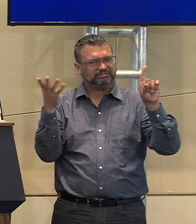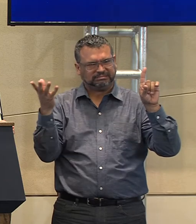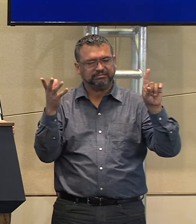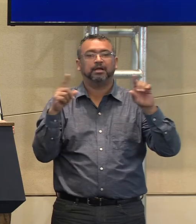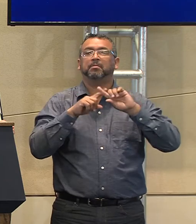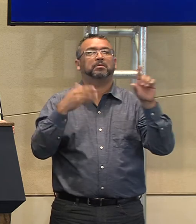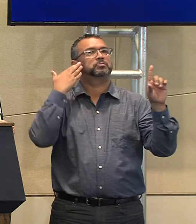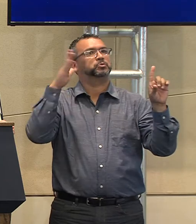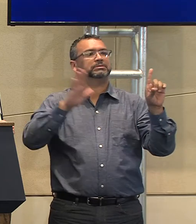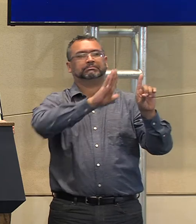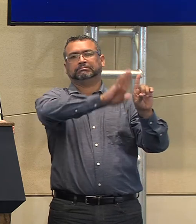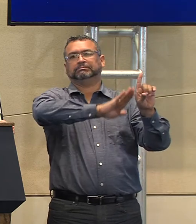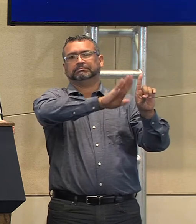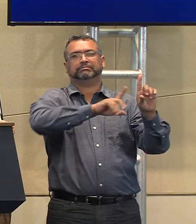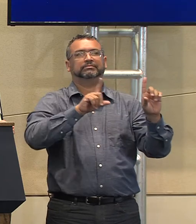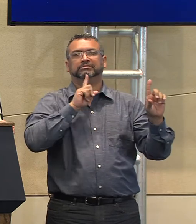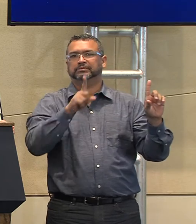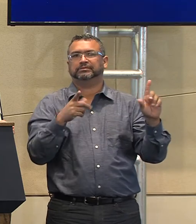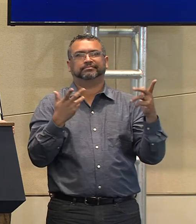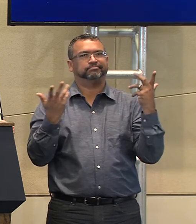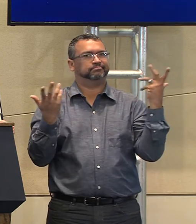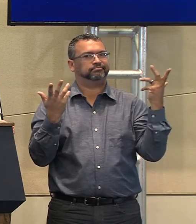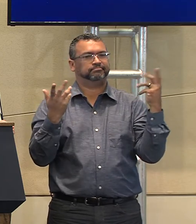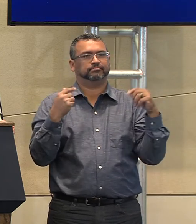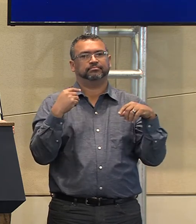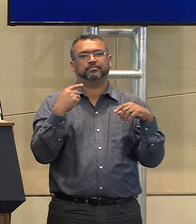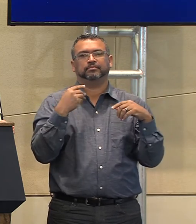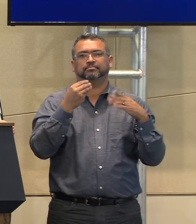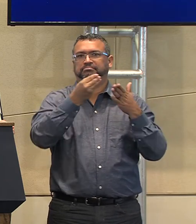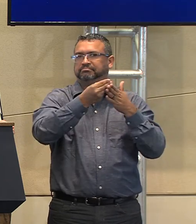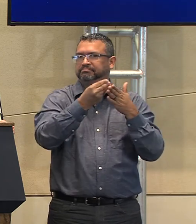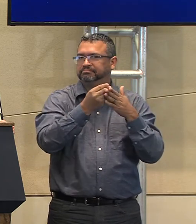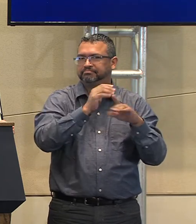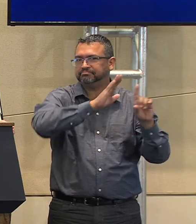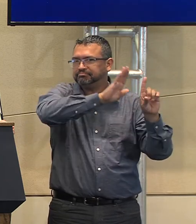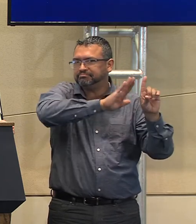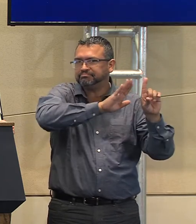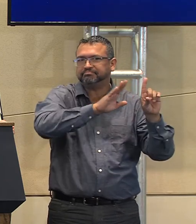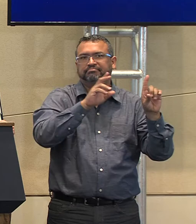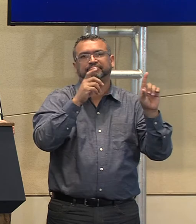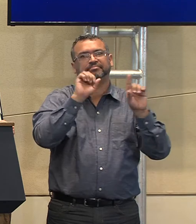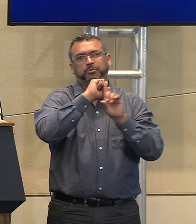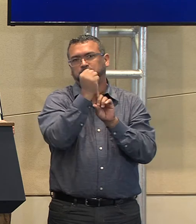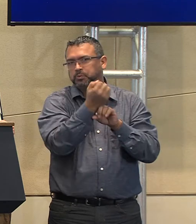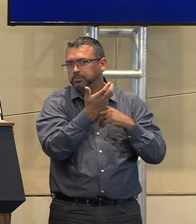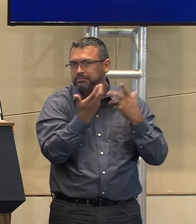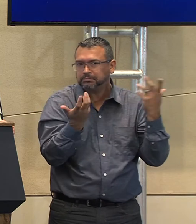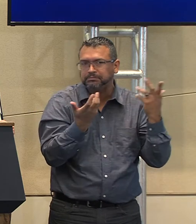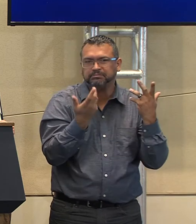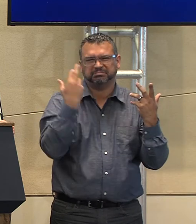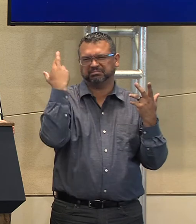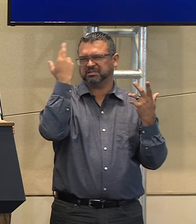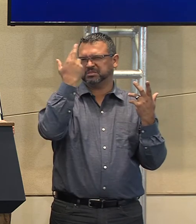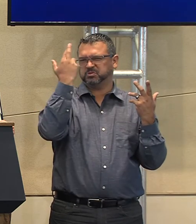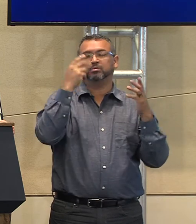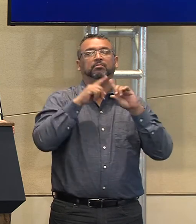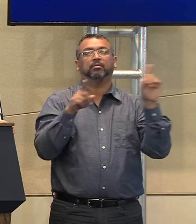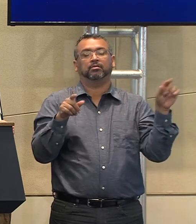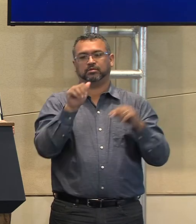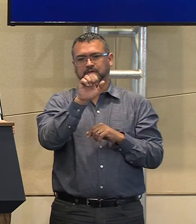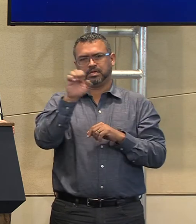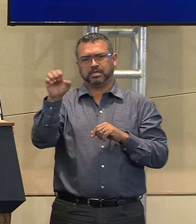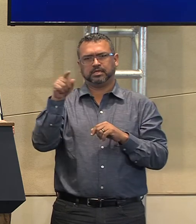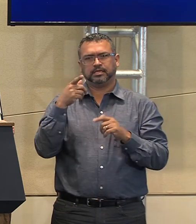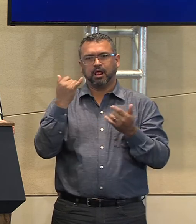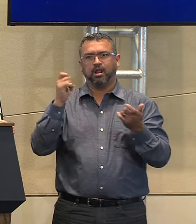los intereses particulares económicos o de acreedores que la Junta pueda tener con este nombramiento. Energía Eléctrica se encuentra en una transformación